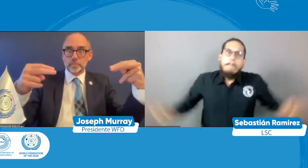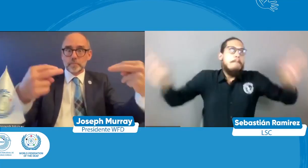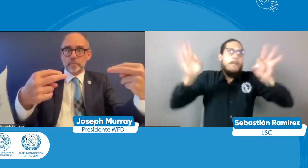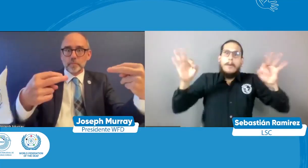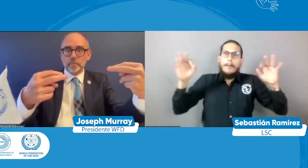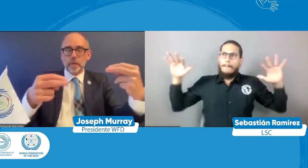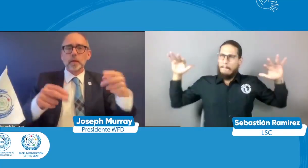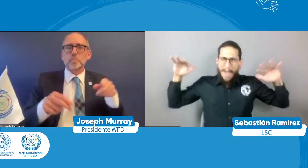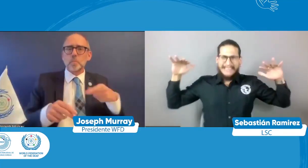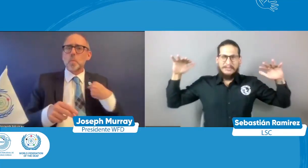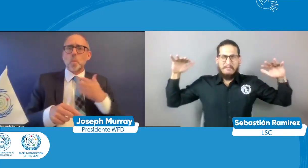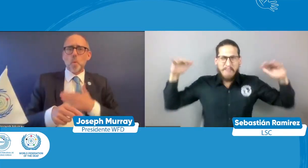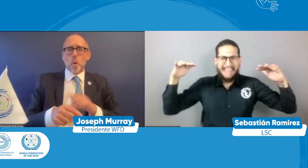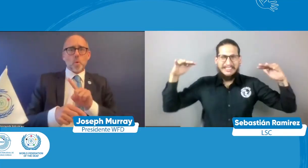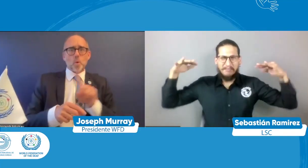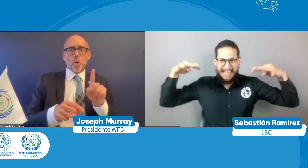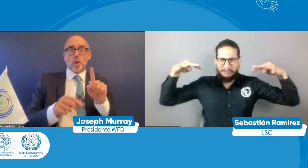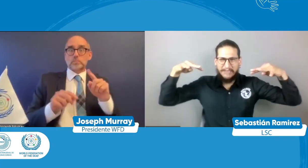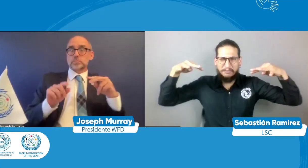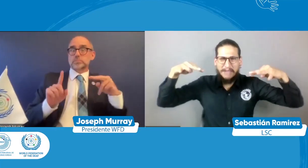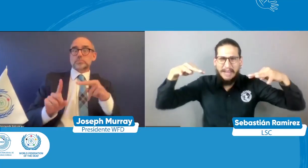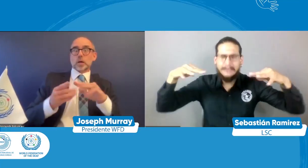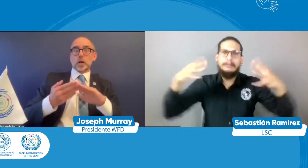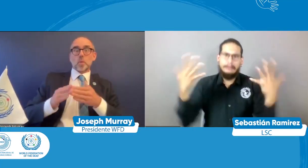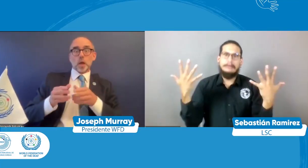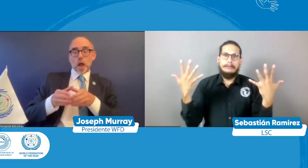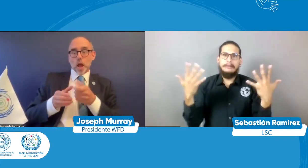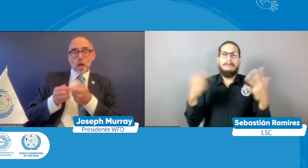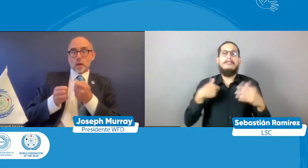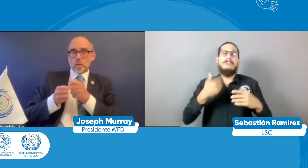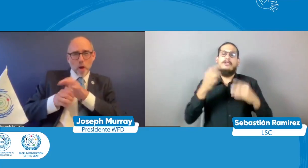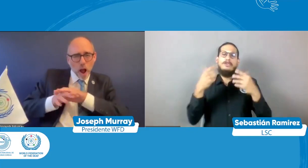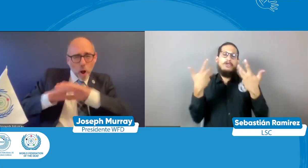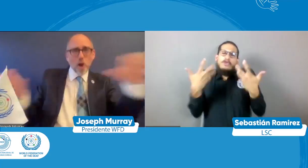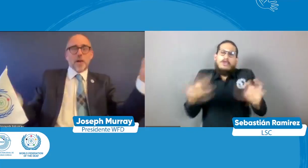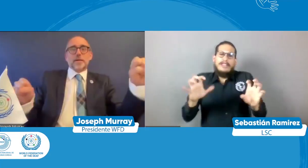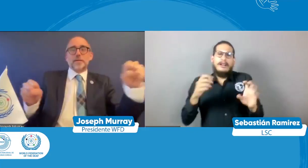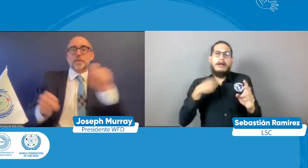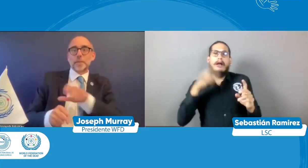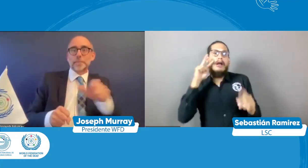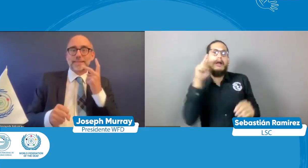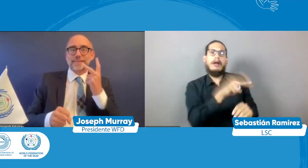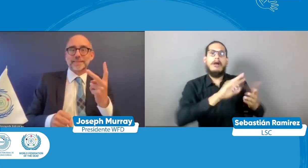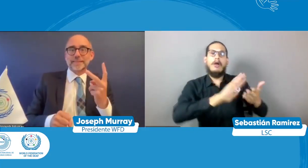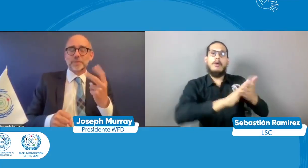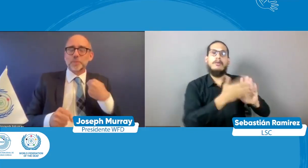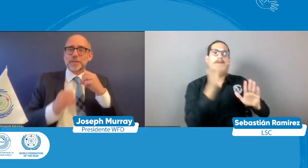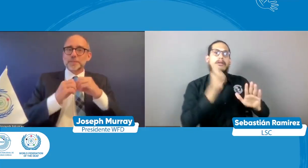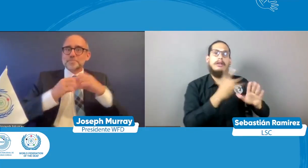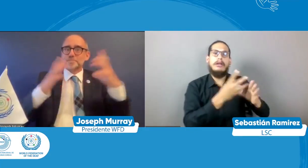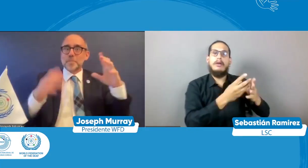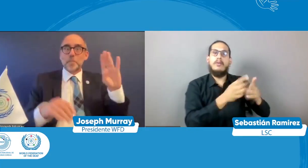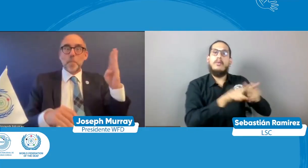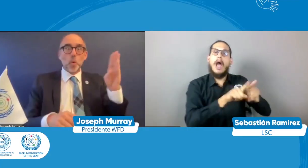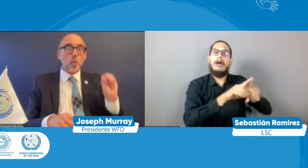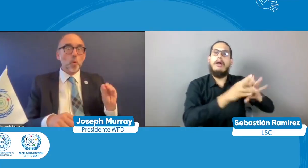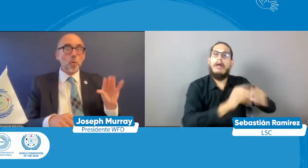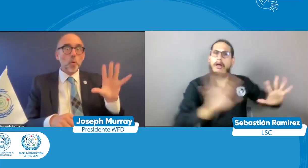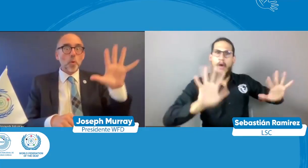visibilice la lengua de señas y se muestre más ese estatus que tiene la lengua de señas no solamente en un lugar sino